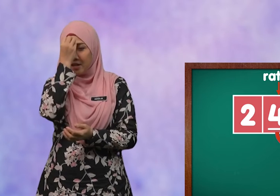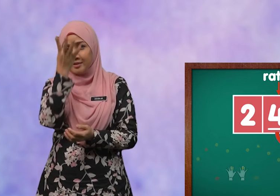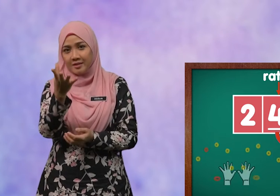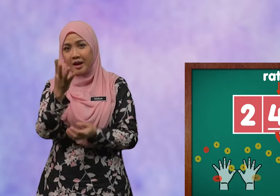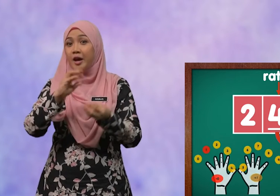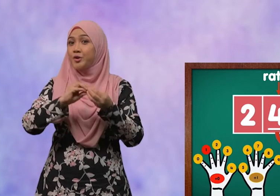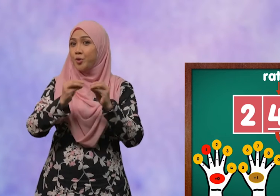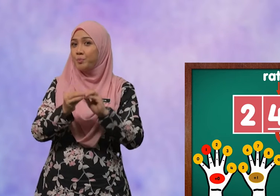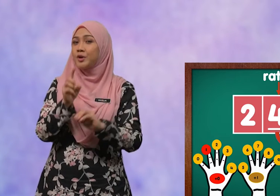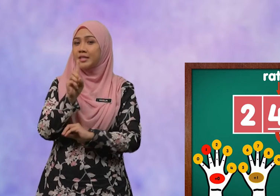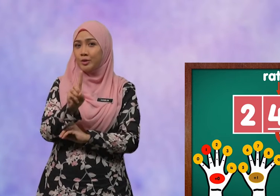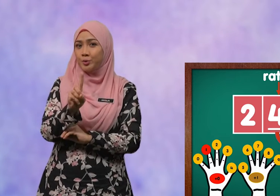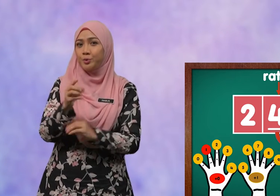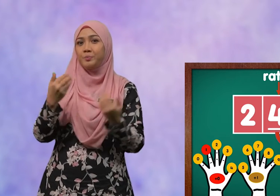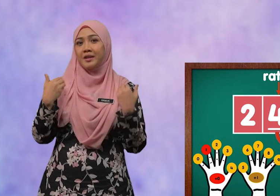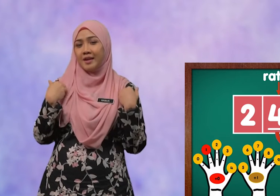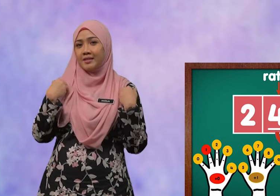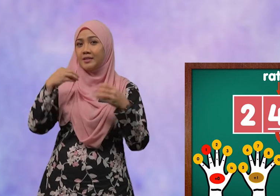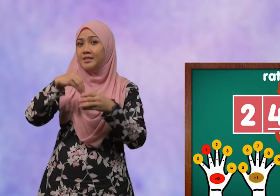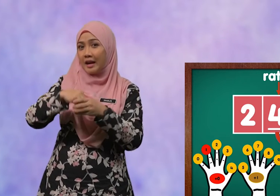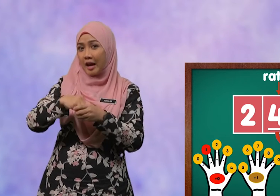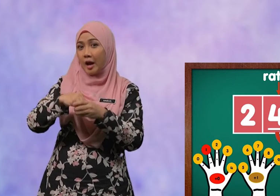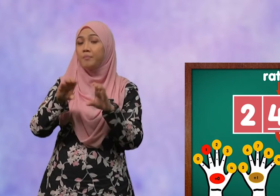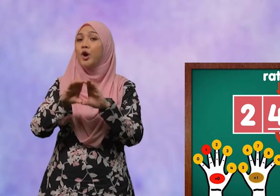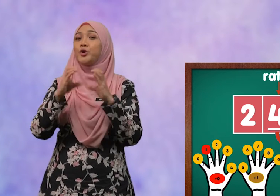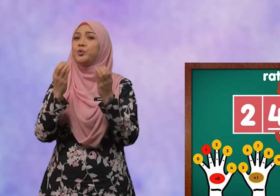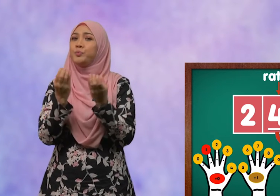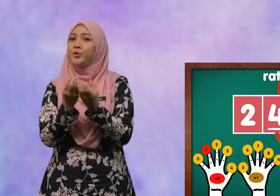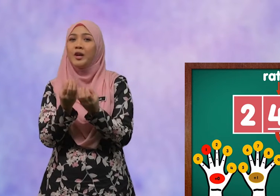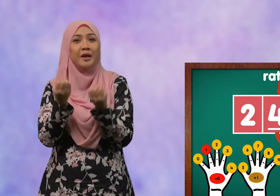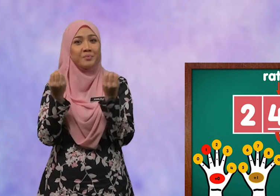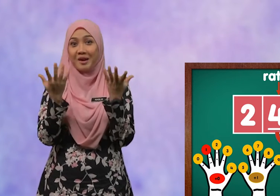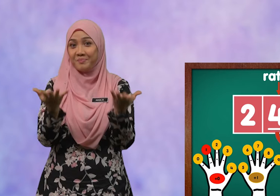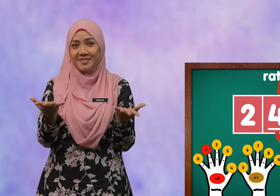Nyatakan nombor satu berada dalam kumpulan berapa.